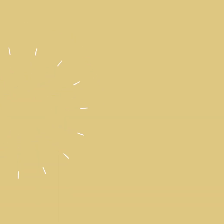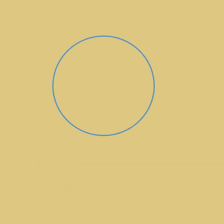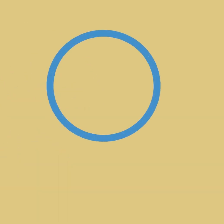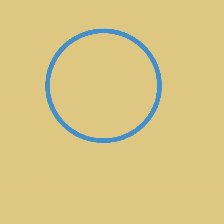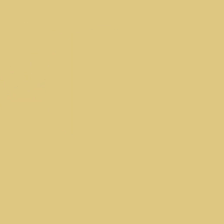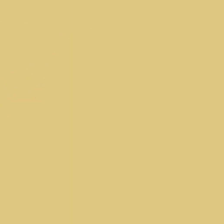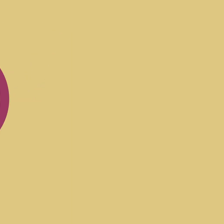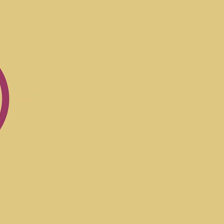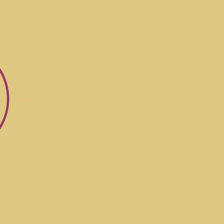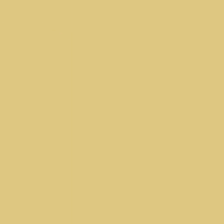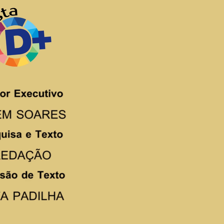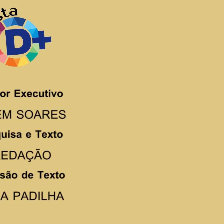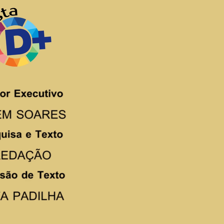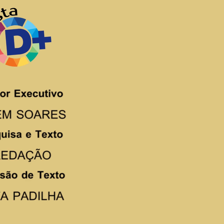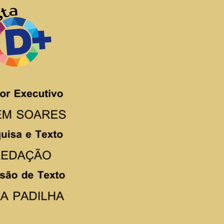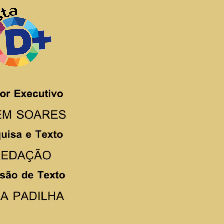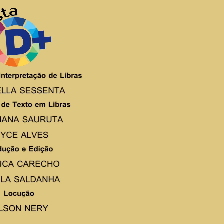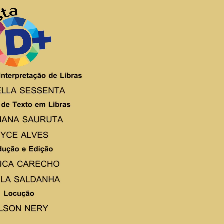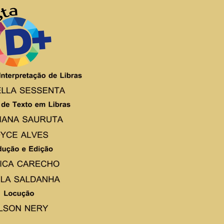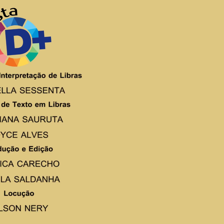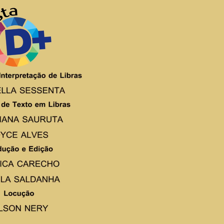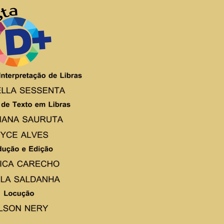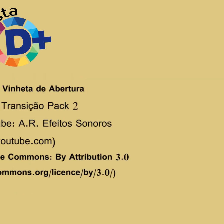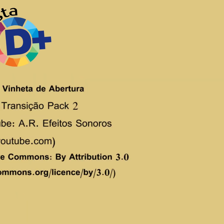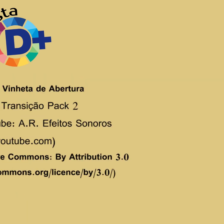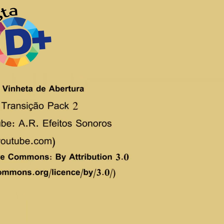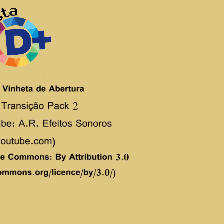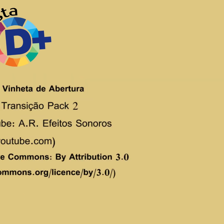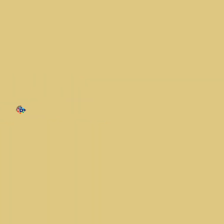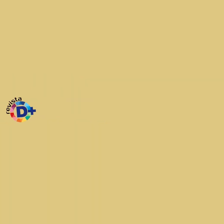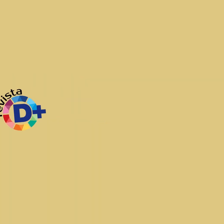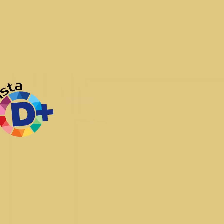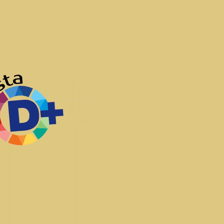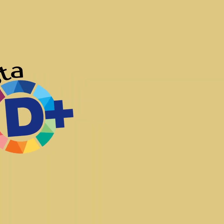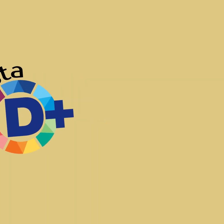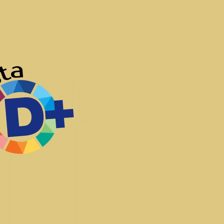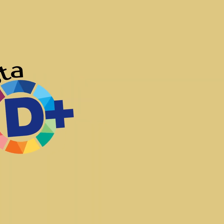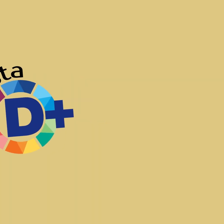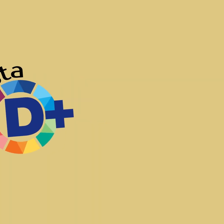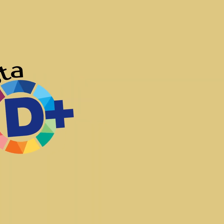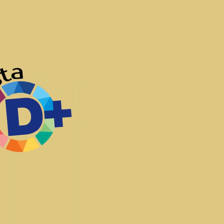6 7 8 9 9 9 10 11 10 10 11 11 12 16 17 17